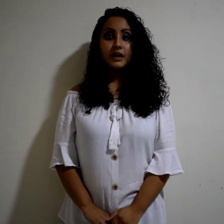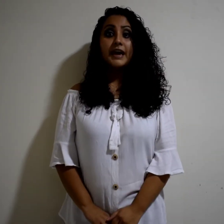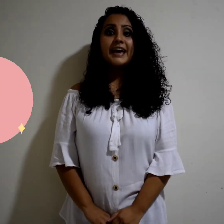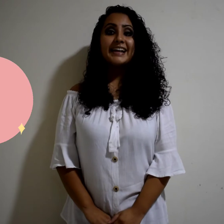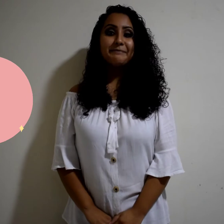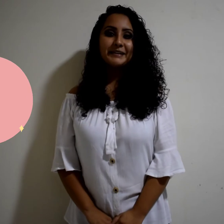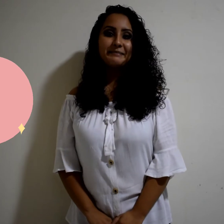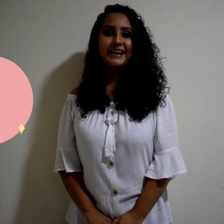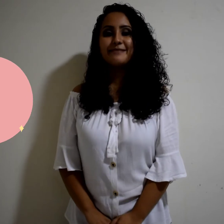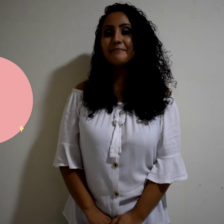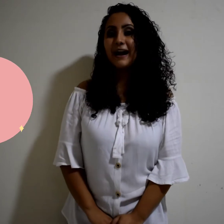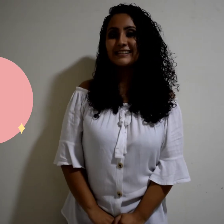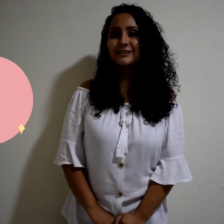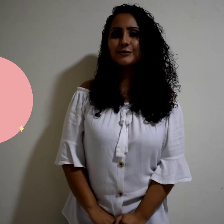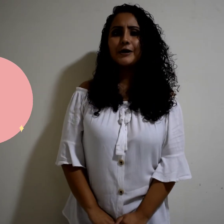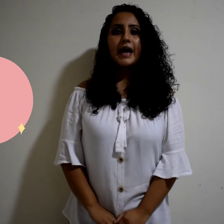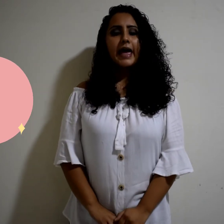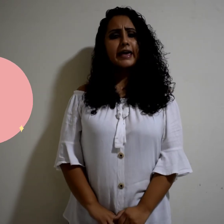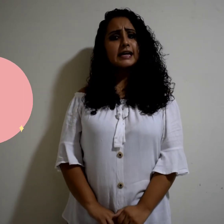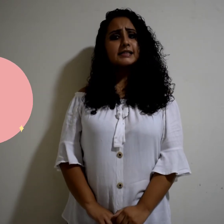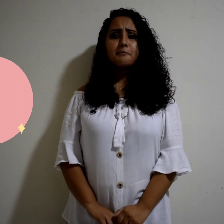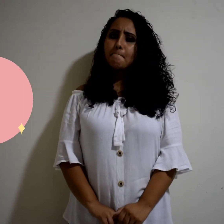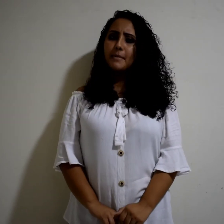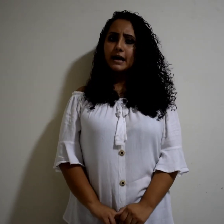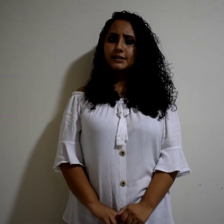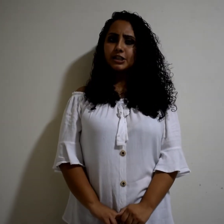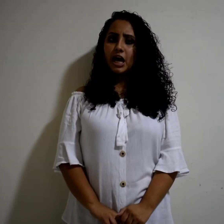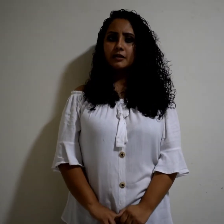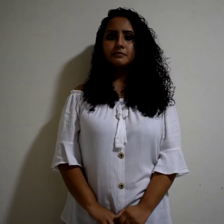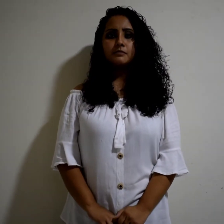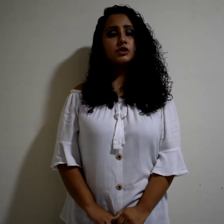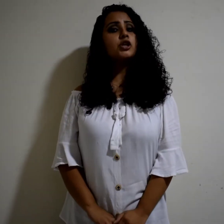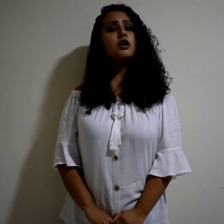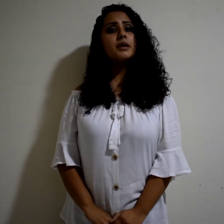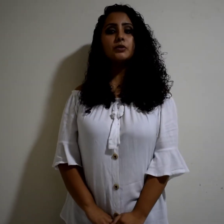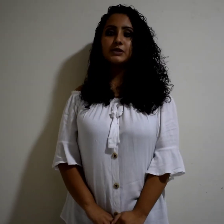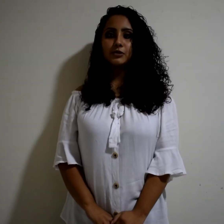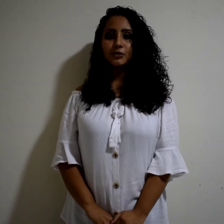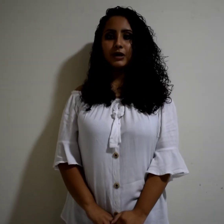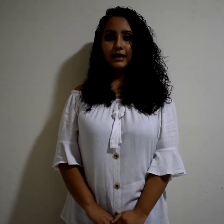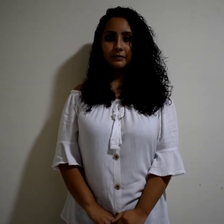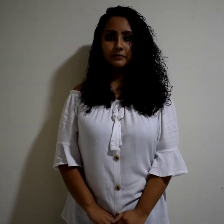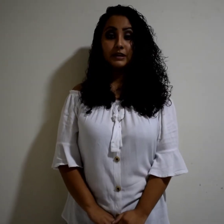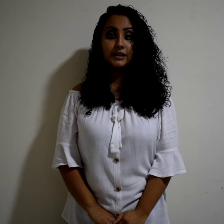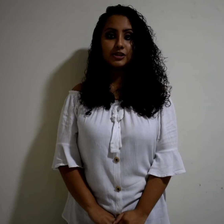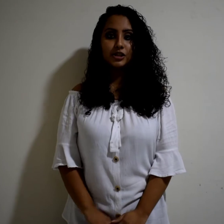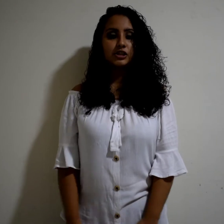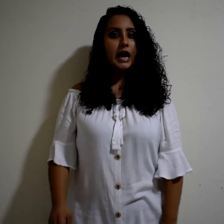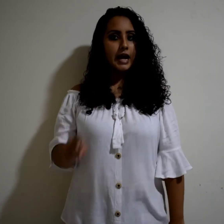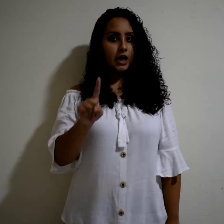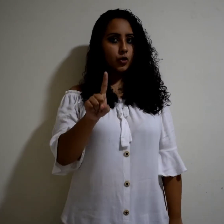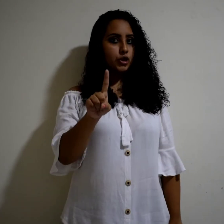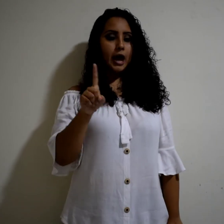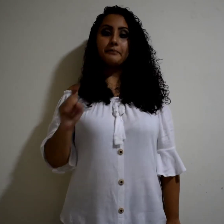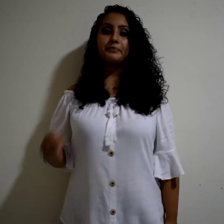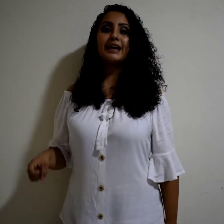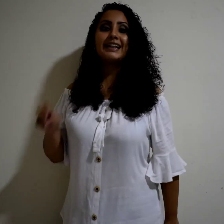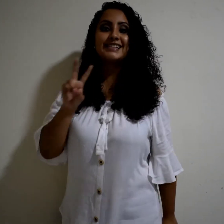El primer paso es marchar sobre nuestro lugar. ¿Listos? A la una, a las